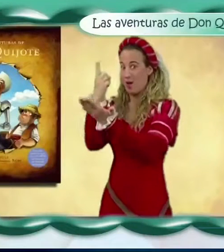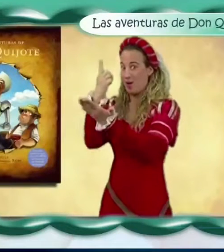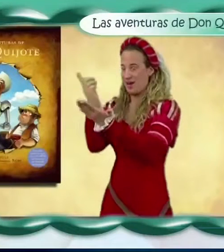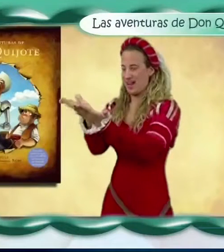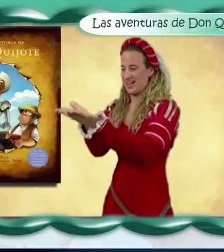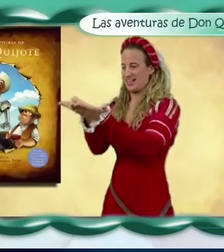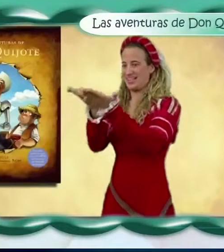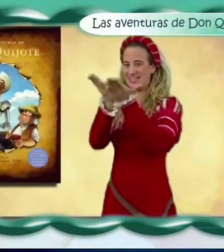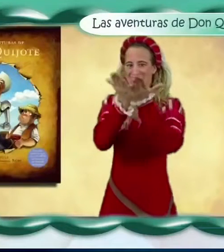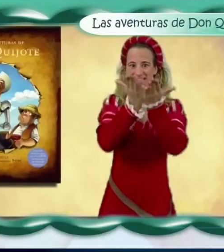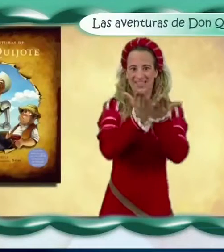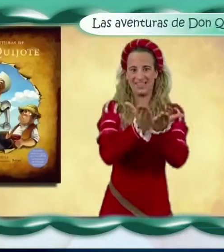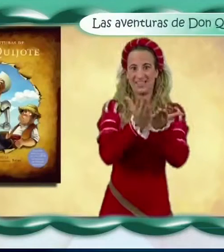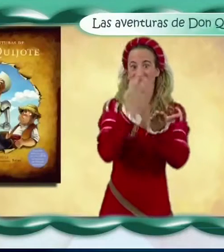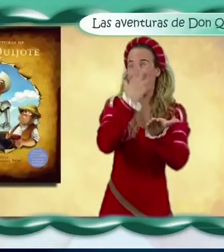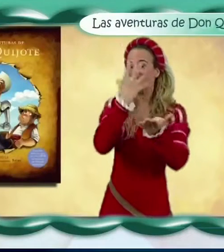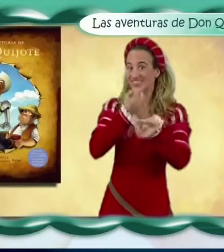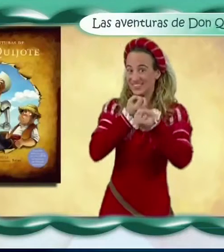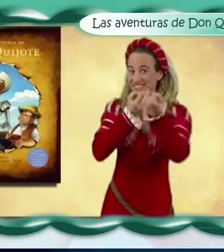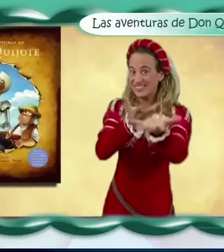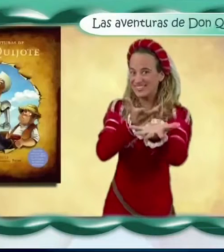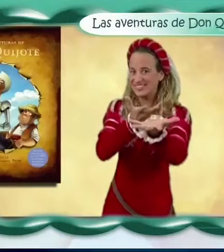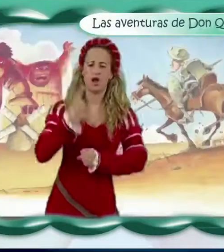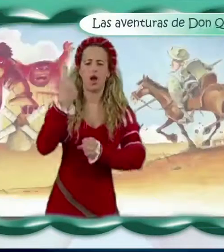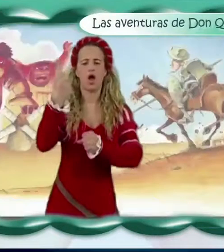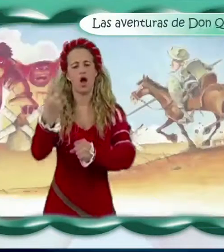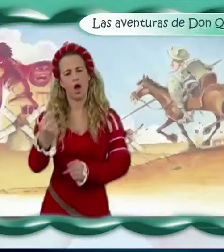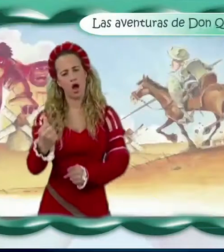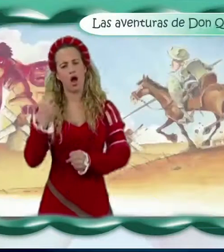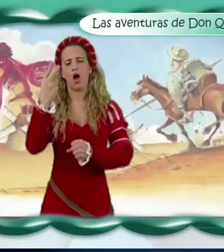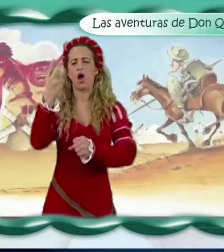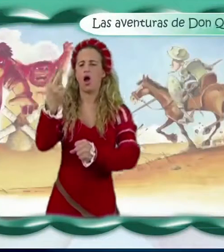Pues os voy a contar una de las historias más famosas que se han escrito.